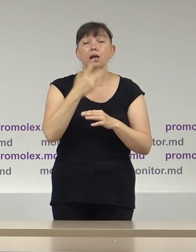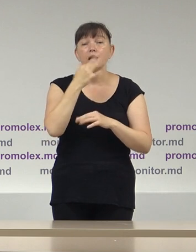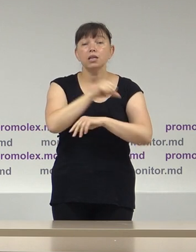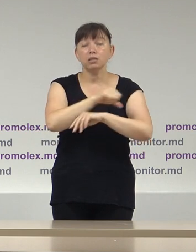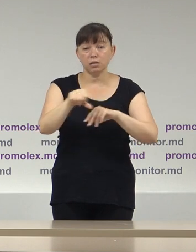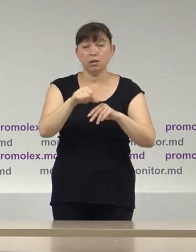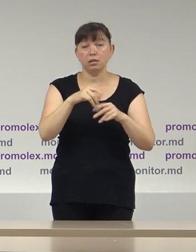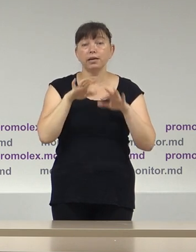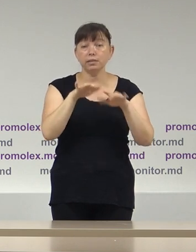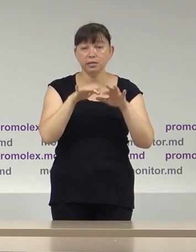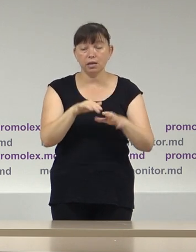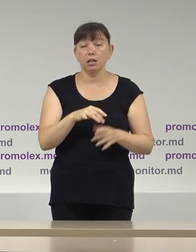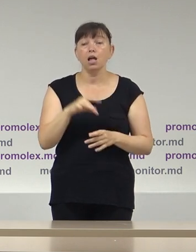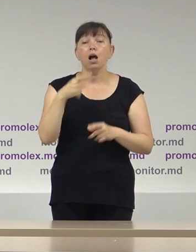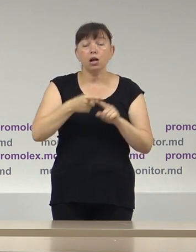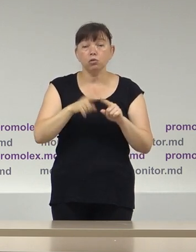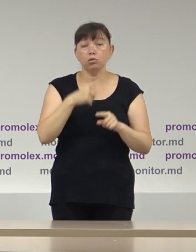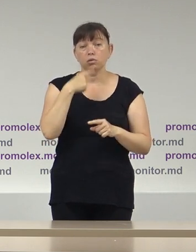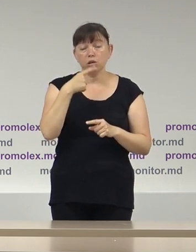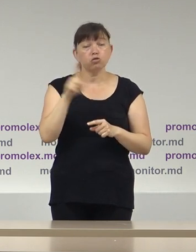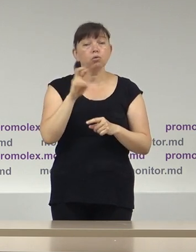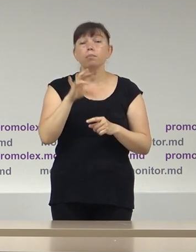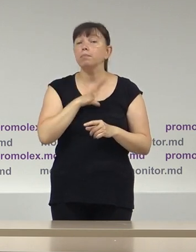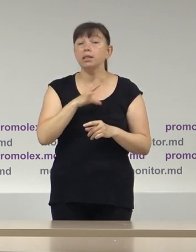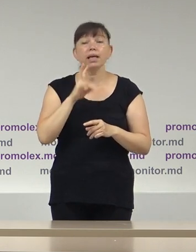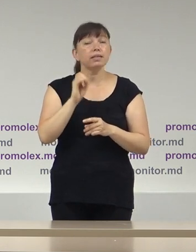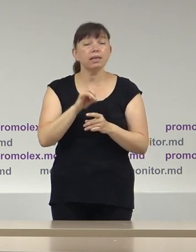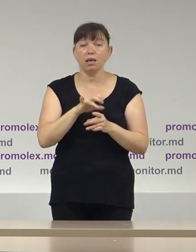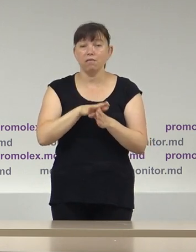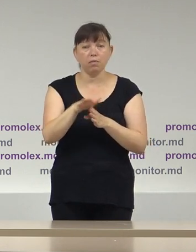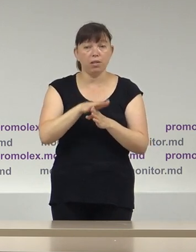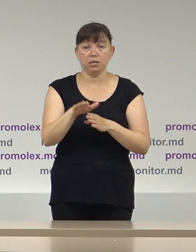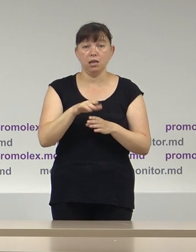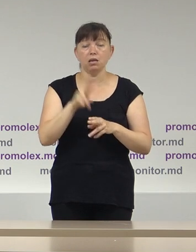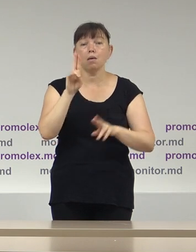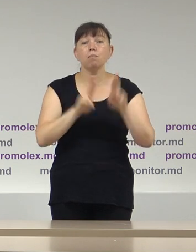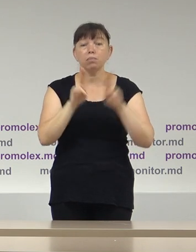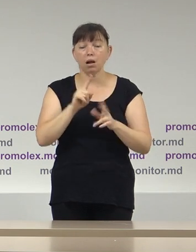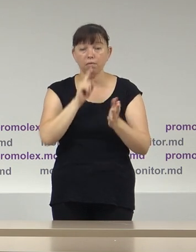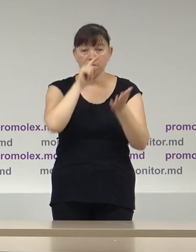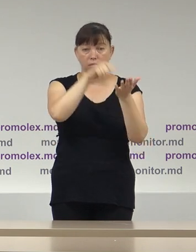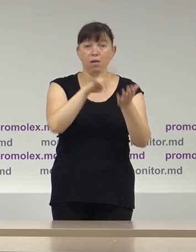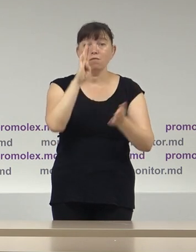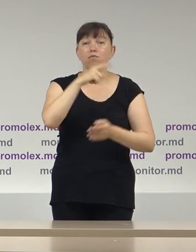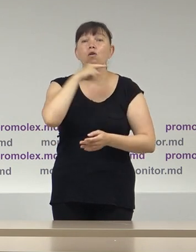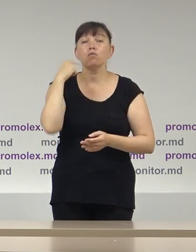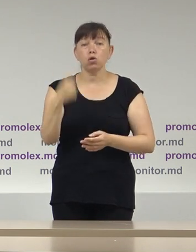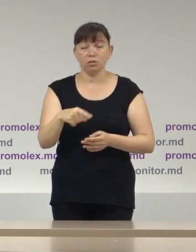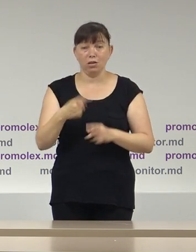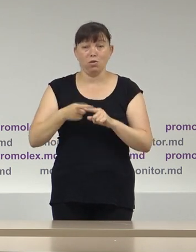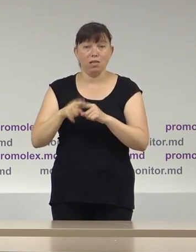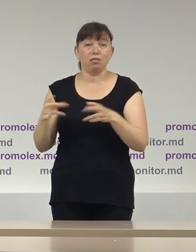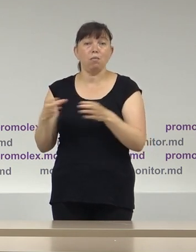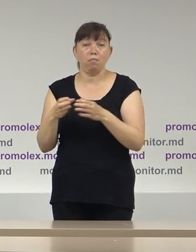Integrării Europene, care a constatat nerespectarea premeditată a regulilor de intrare pe teritoriul Federației Rusie de către